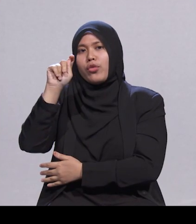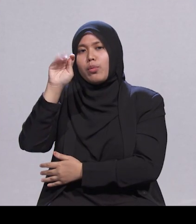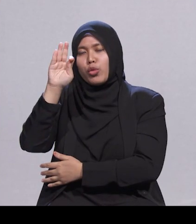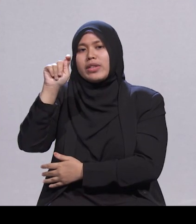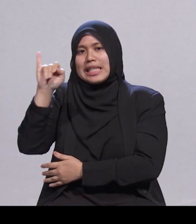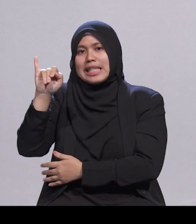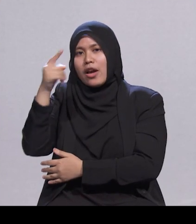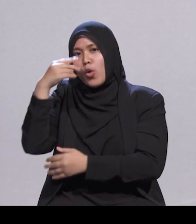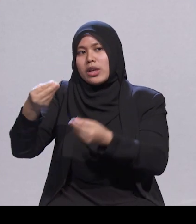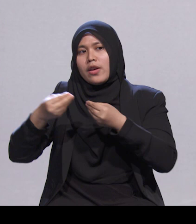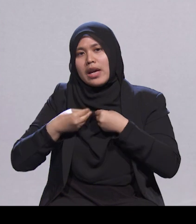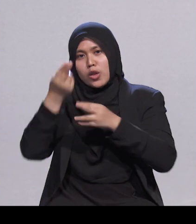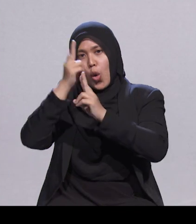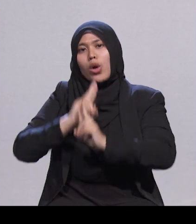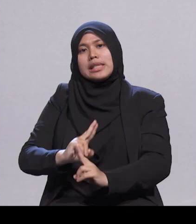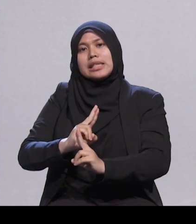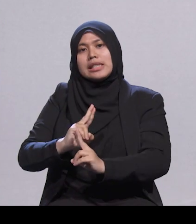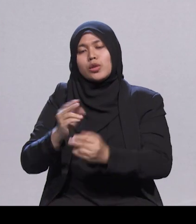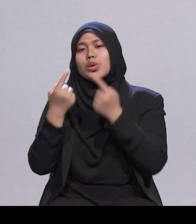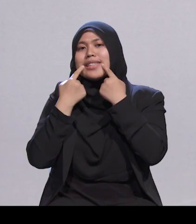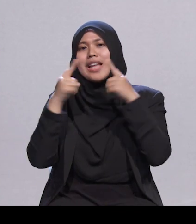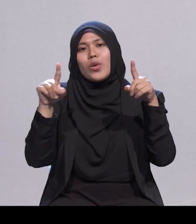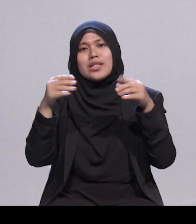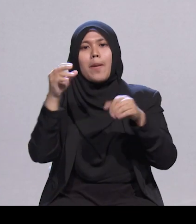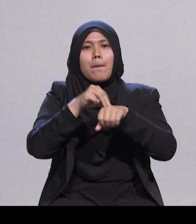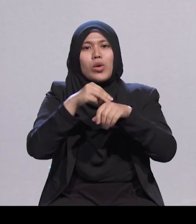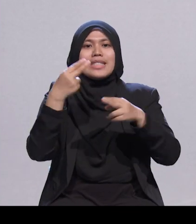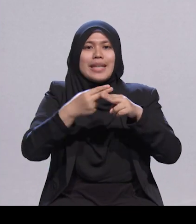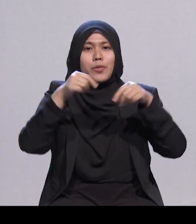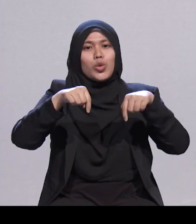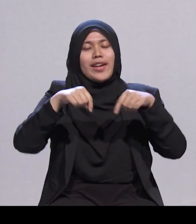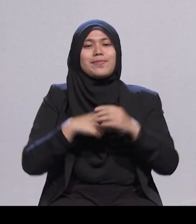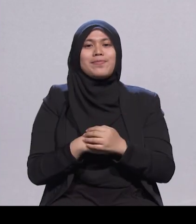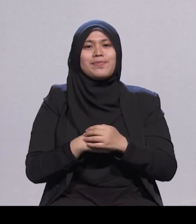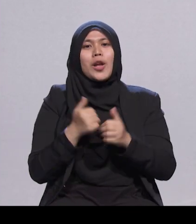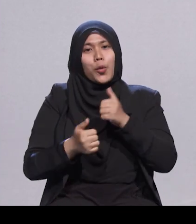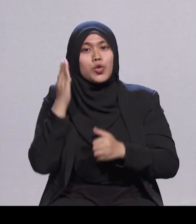mengumumkan nama masjid baru ini, iaitu Masjid Yusof Ishaq.